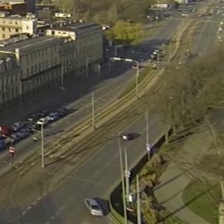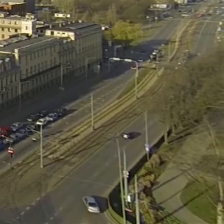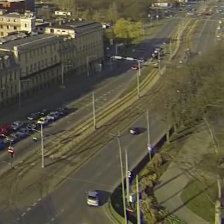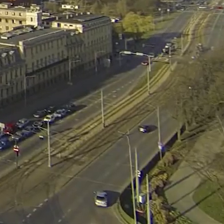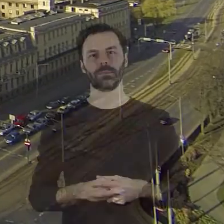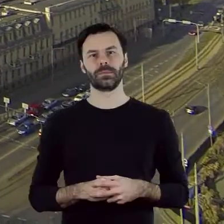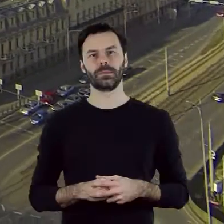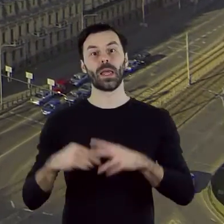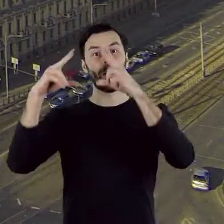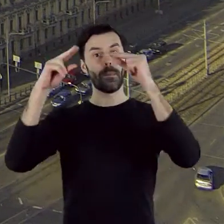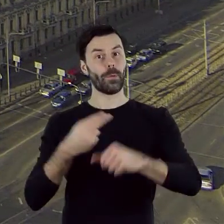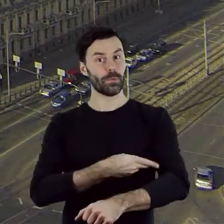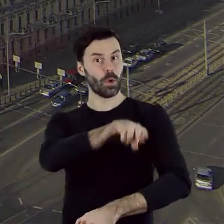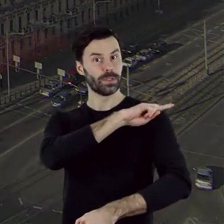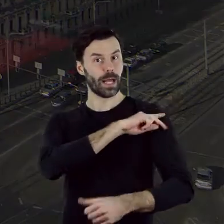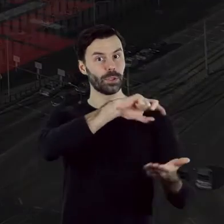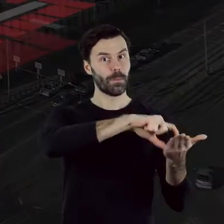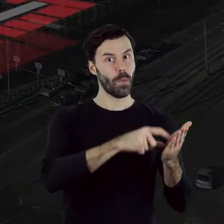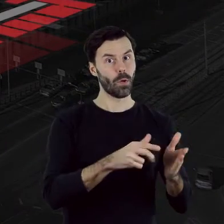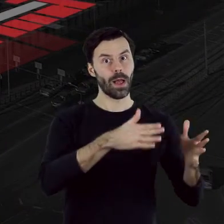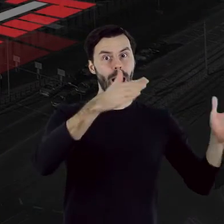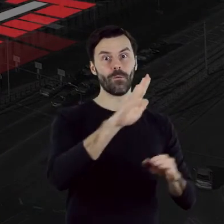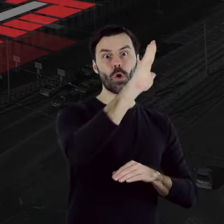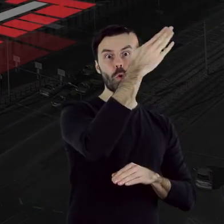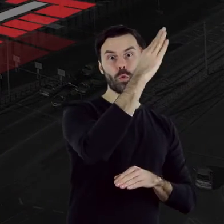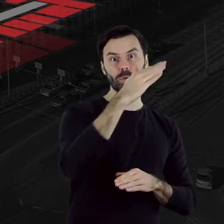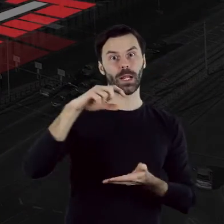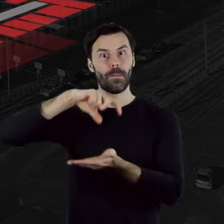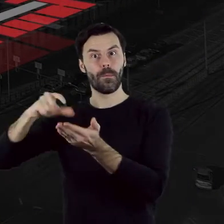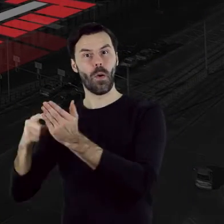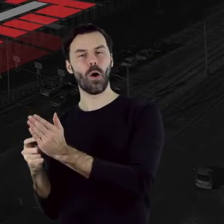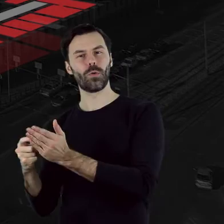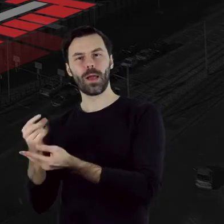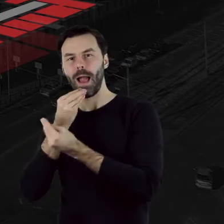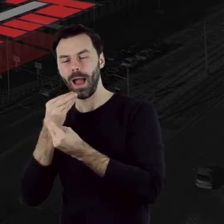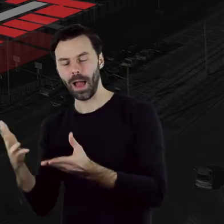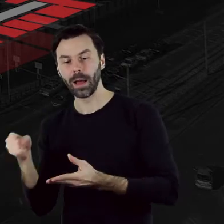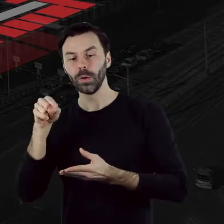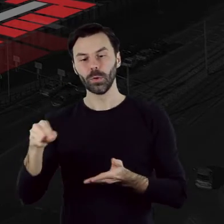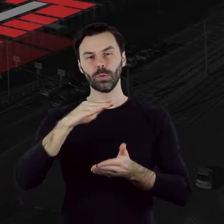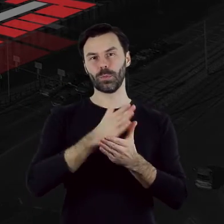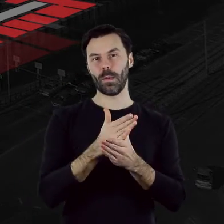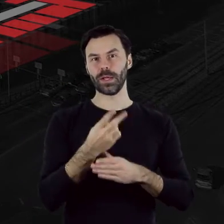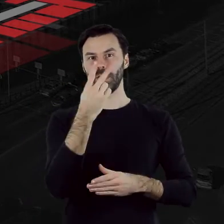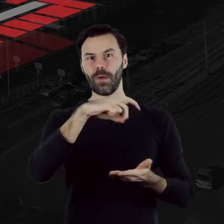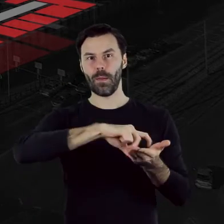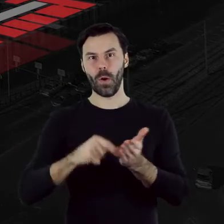Dwa saloniki usytuowane pomiędzy salą lustrzaną a jadalnią zwane są kolejno bordowym i